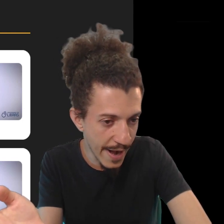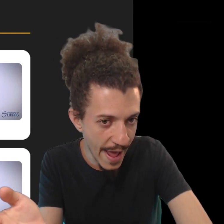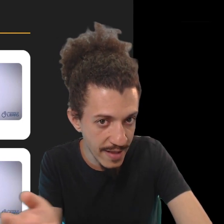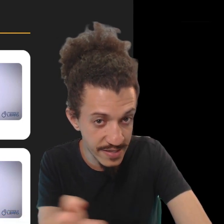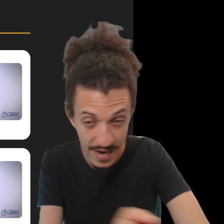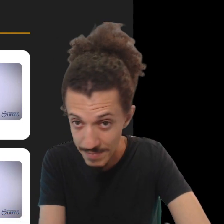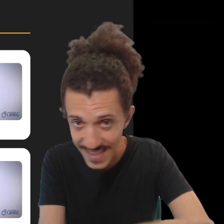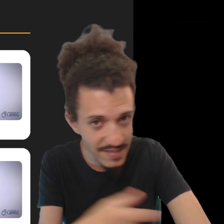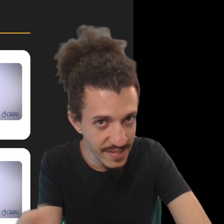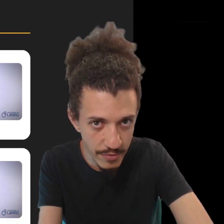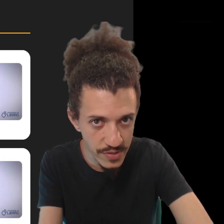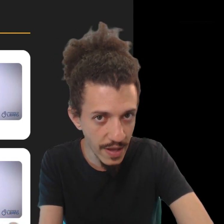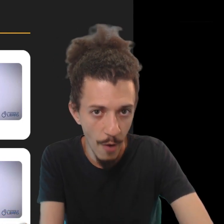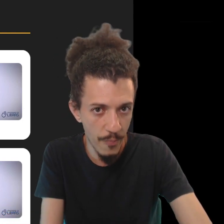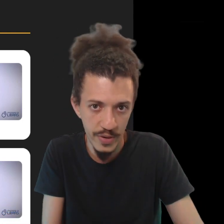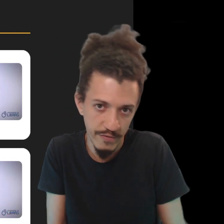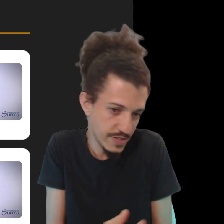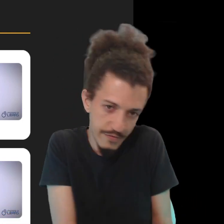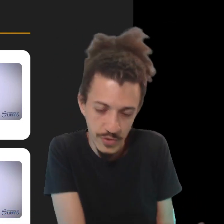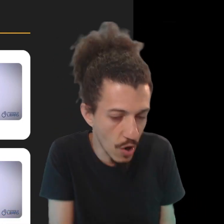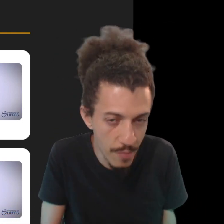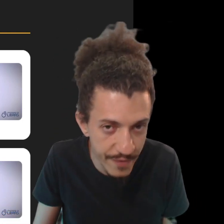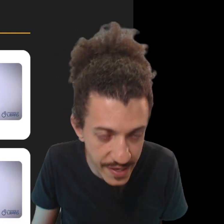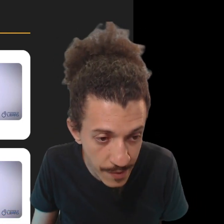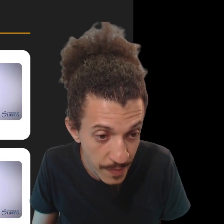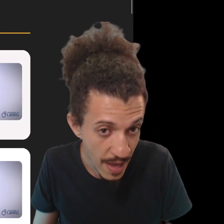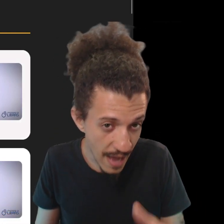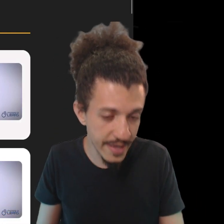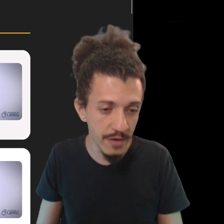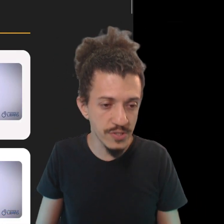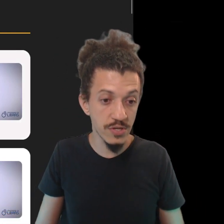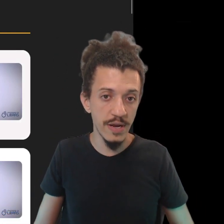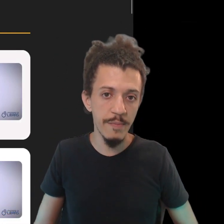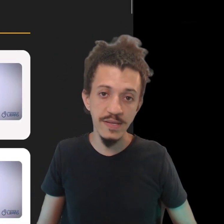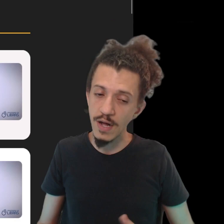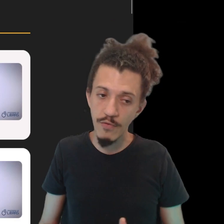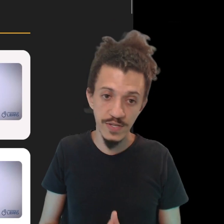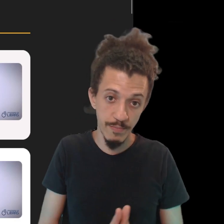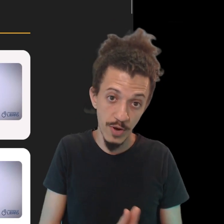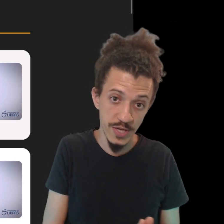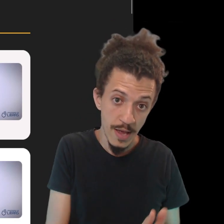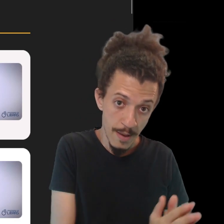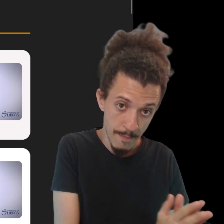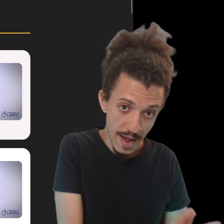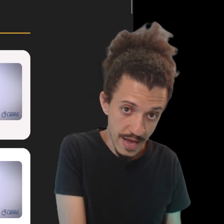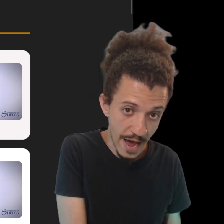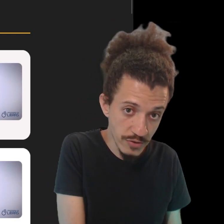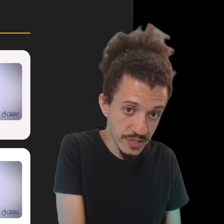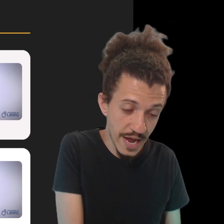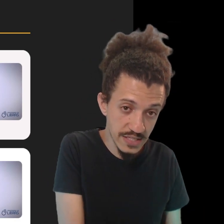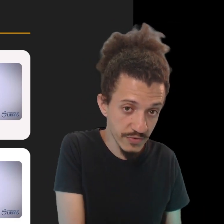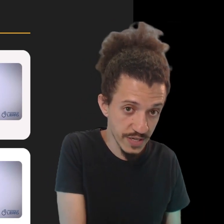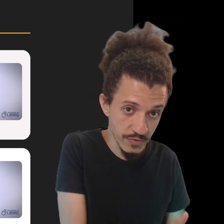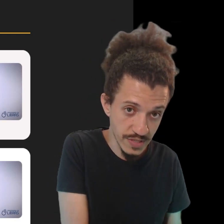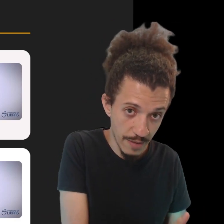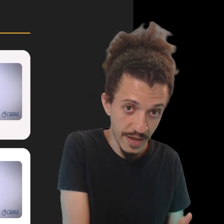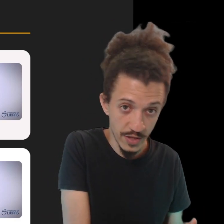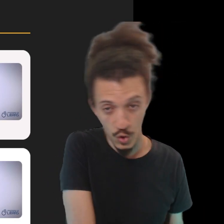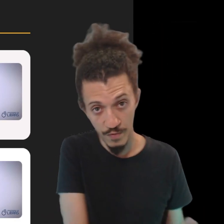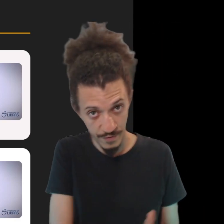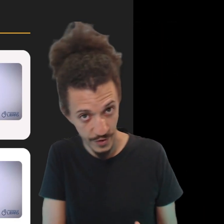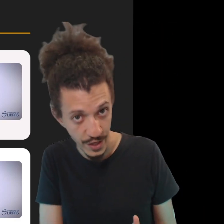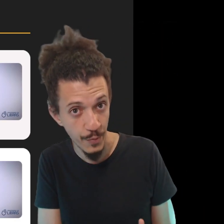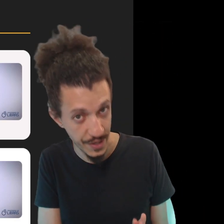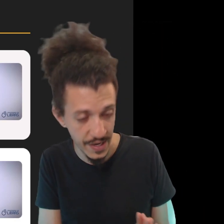um sinal na internet, você acaba esquecendo o sinal, porque você viu só uma vez. Aqui no Dissolibras, não. Você pode marcar os sinais que você não